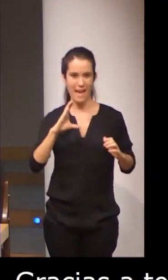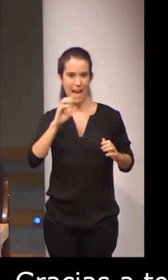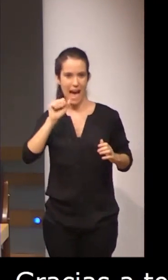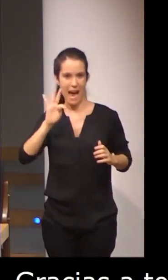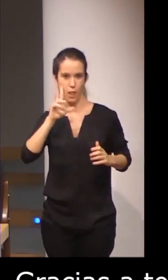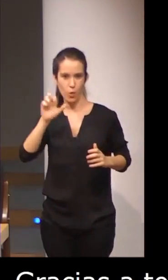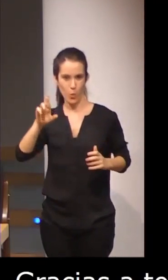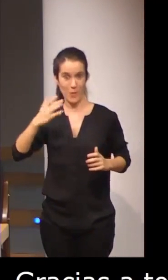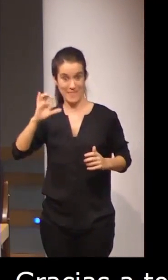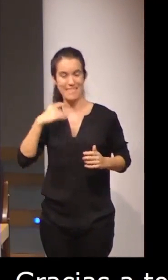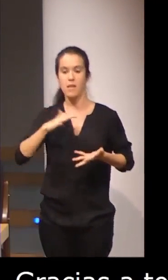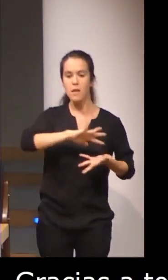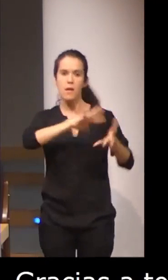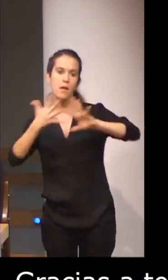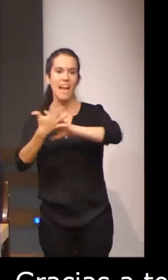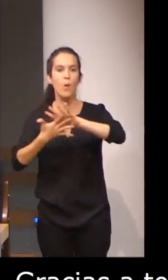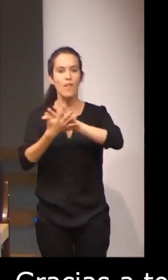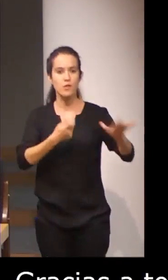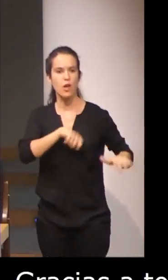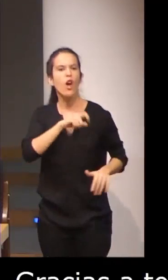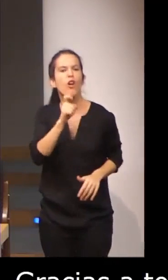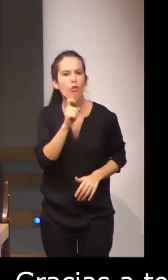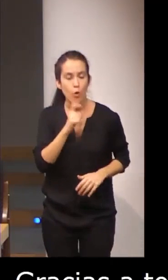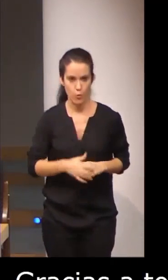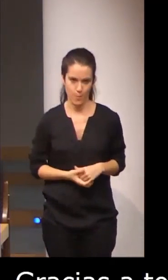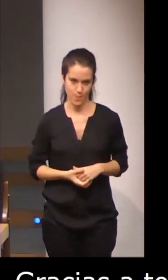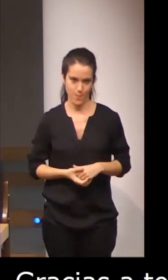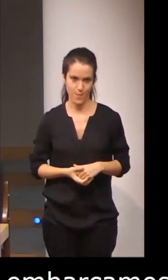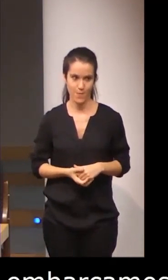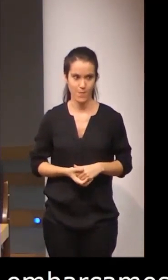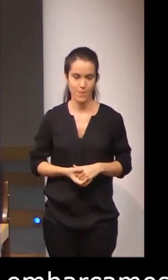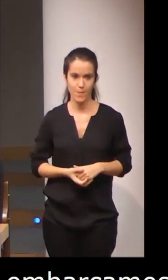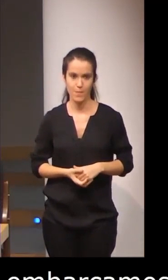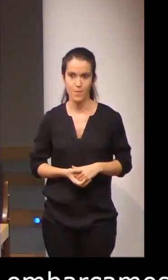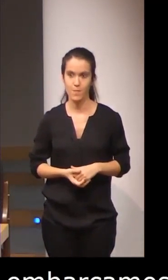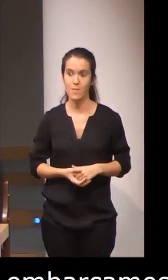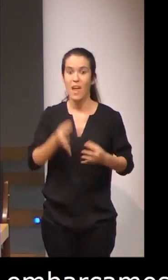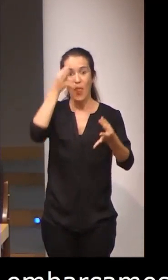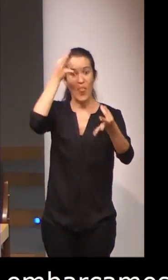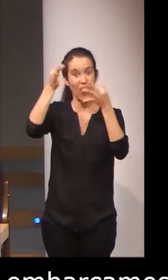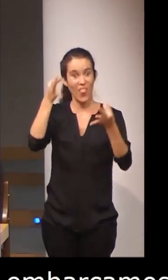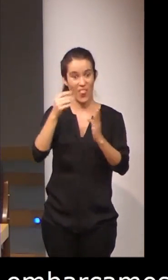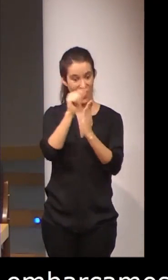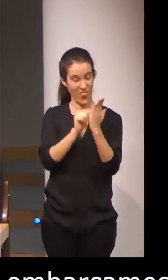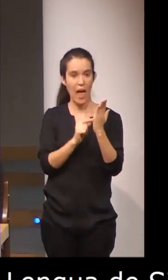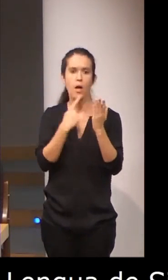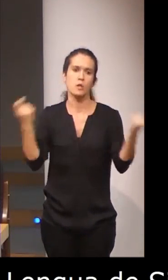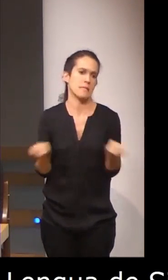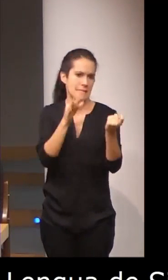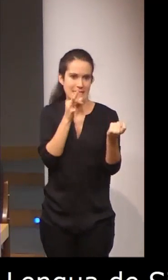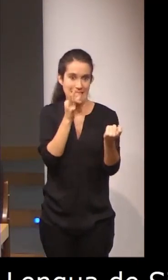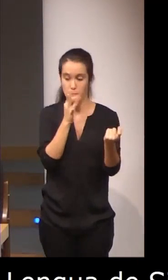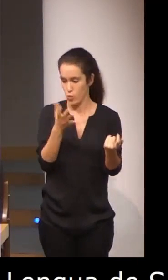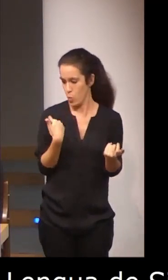española. Todavía no hemos llegado a publicar los datos, porque acaba de cerrarse